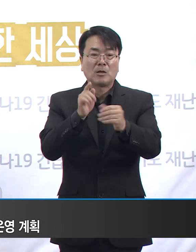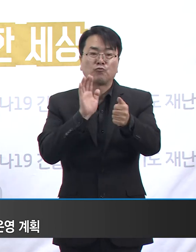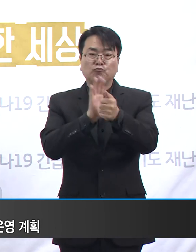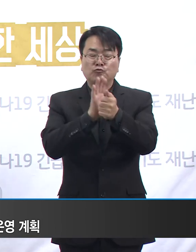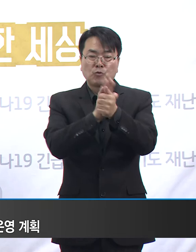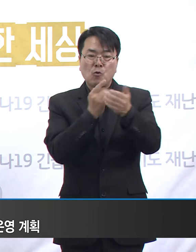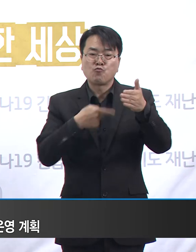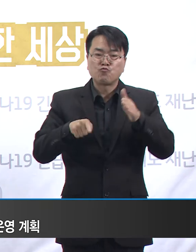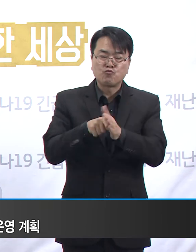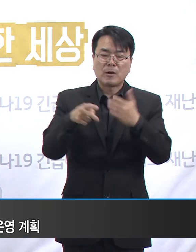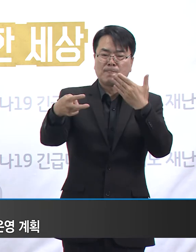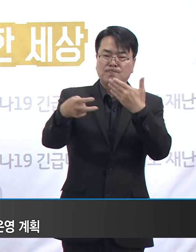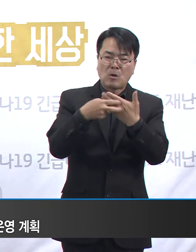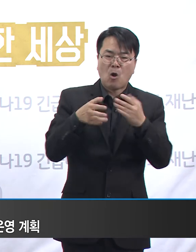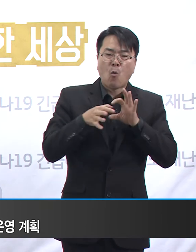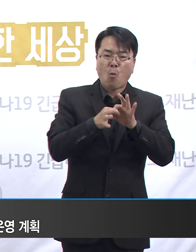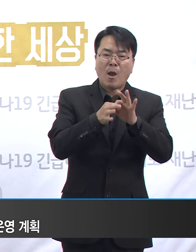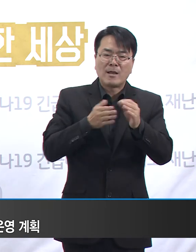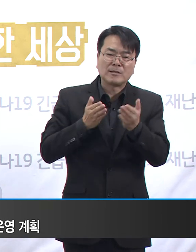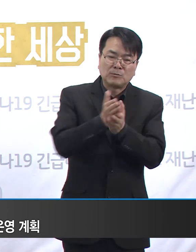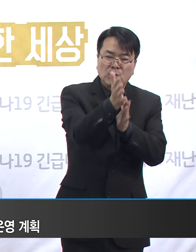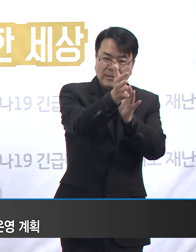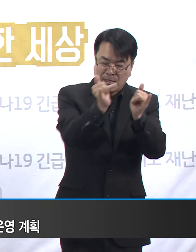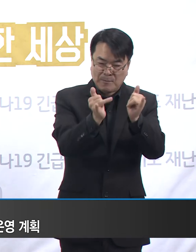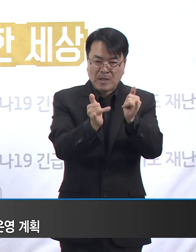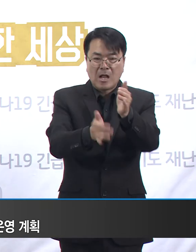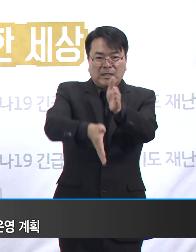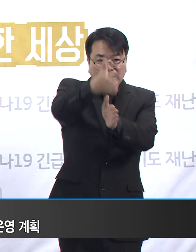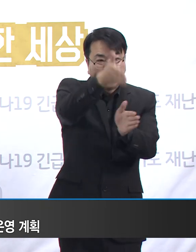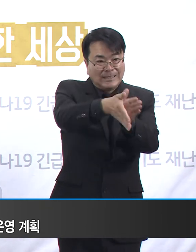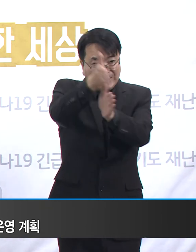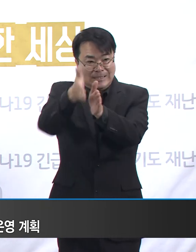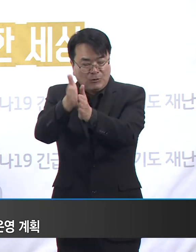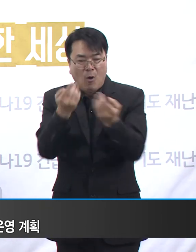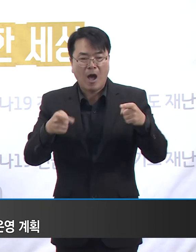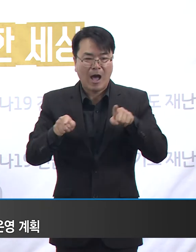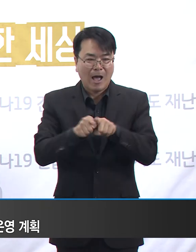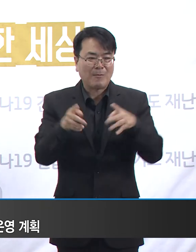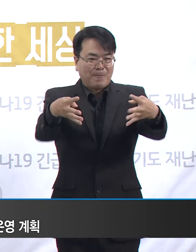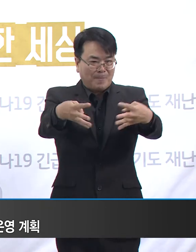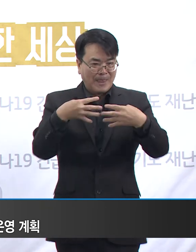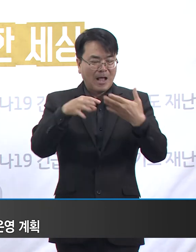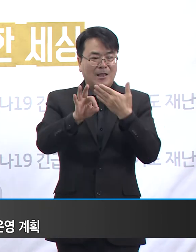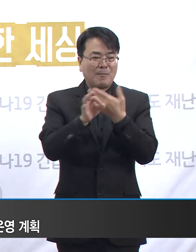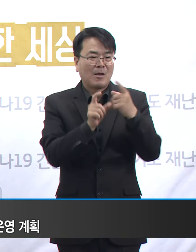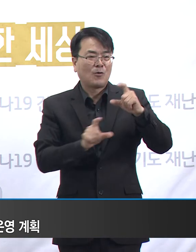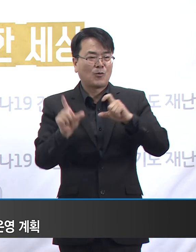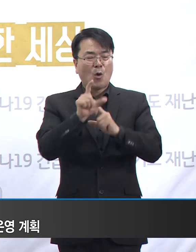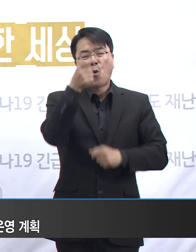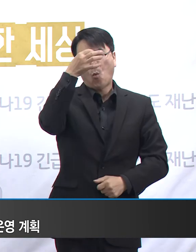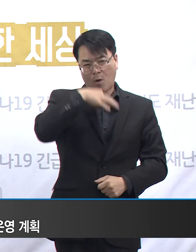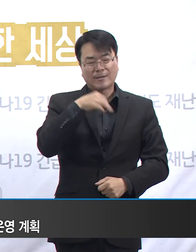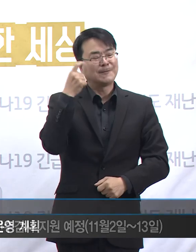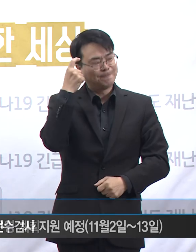있는 의료인 자원봉사 인력이 각 시군에 결합한다면 더 효율이 상승할 것으로 기대하고 있습니다.